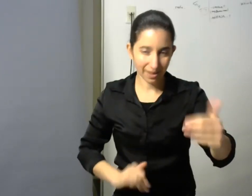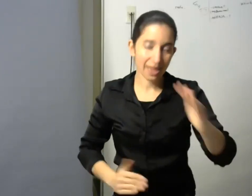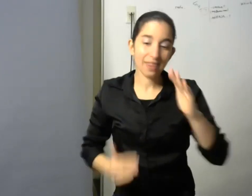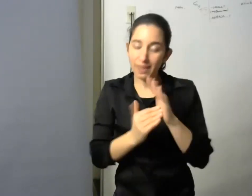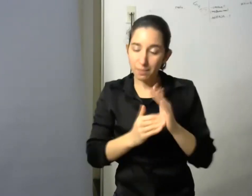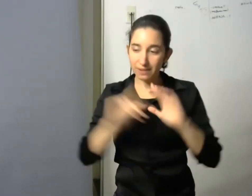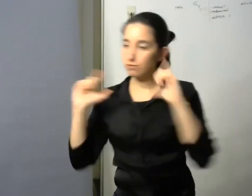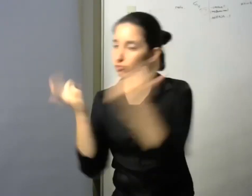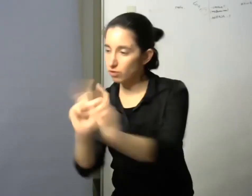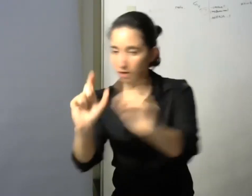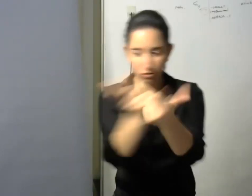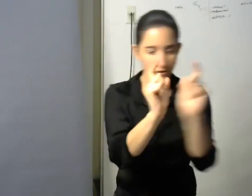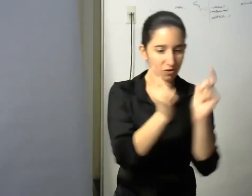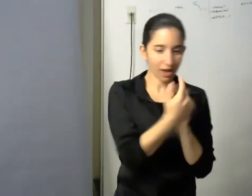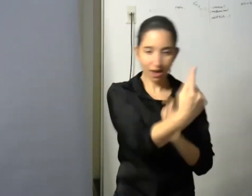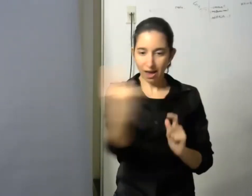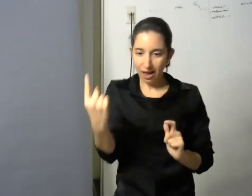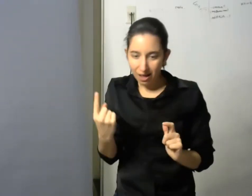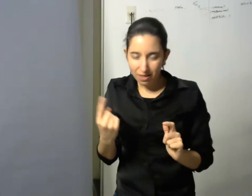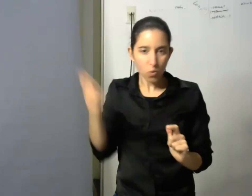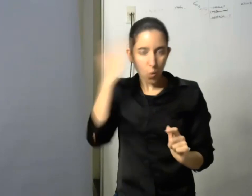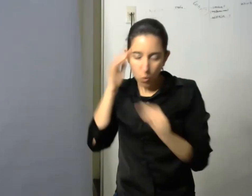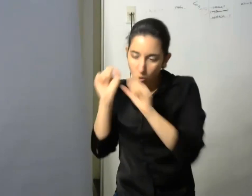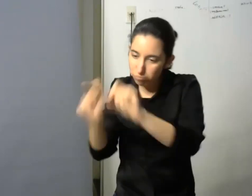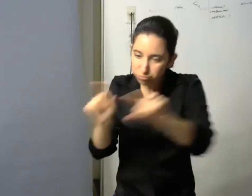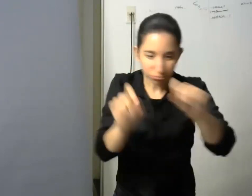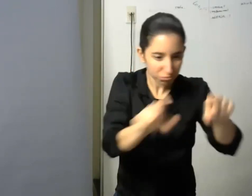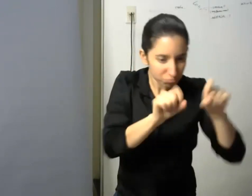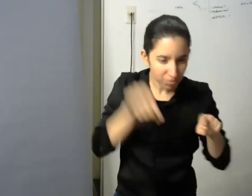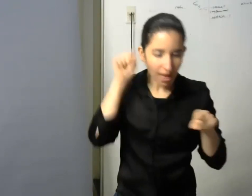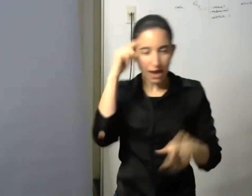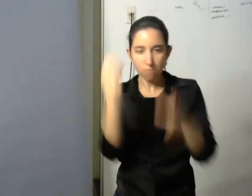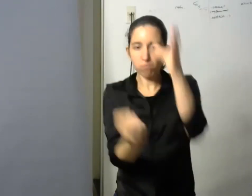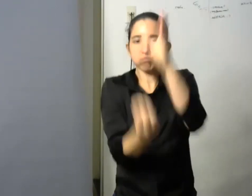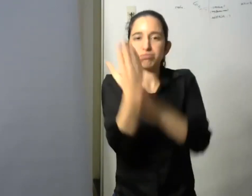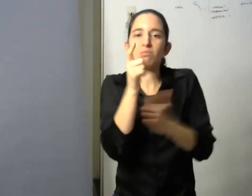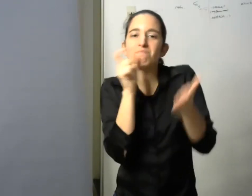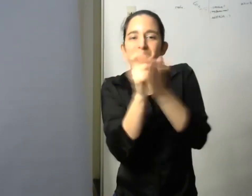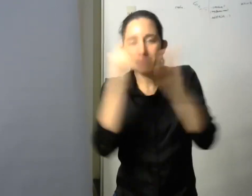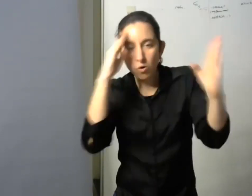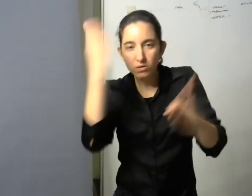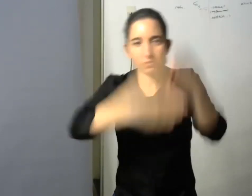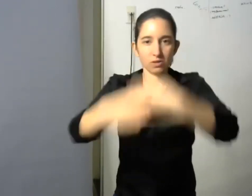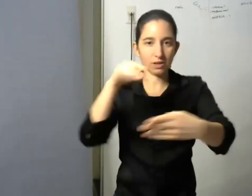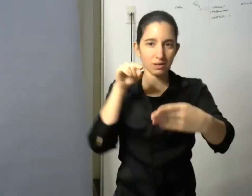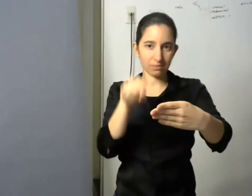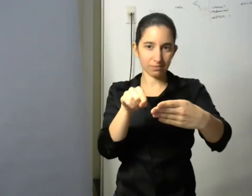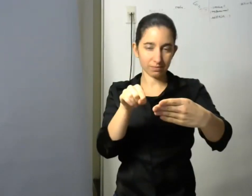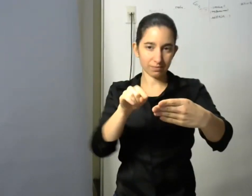un atributo de lo sociocultural por lo tanto es un atributo precario es un atributo revocable en función de distintas formas de